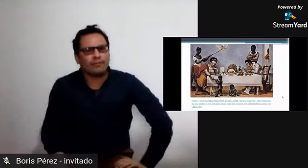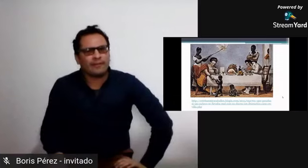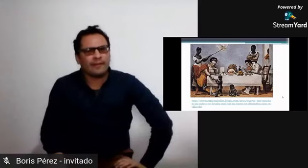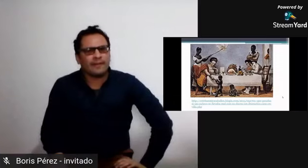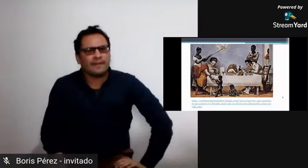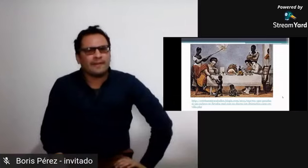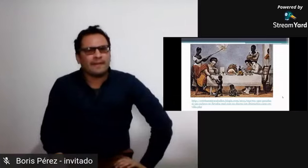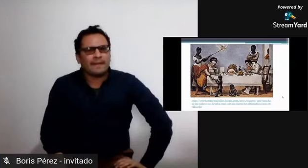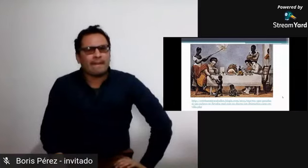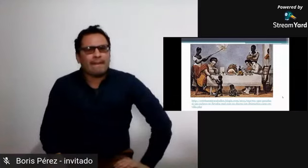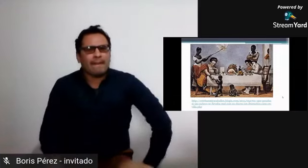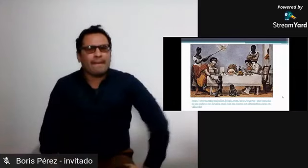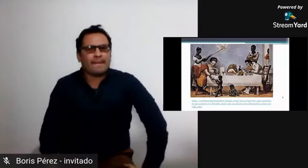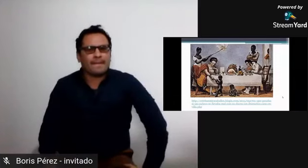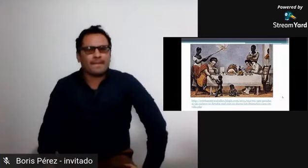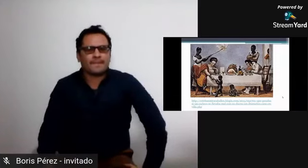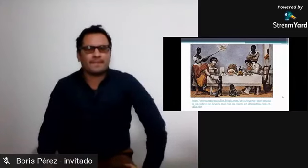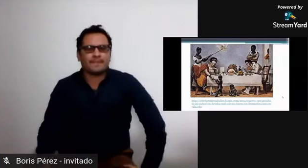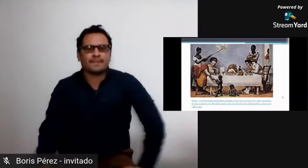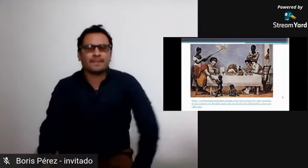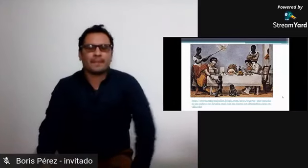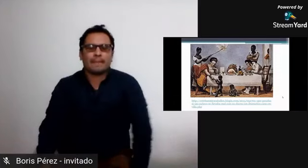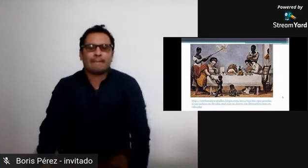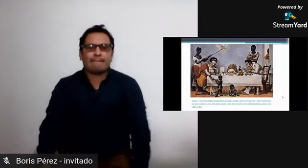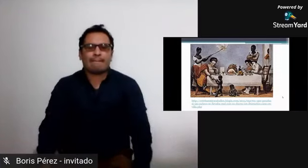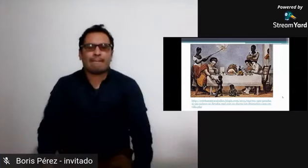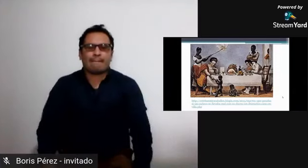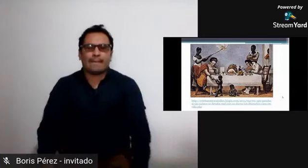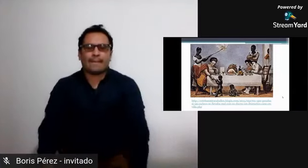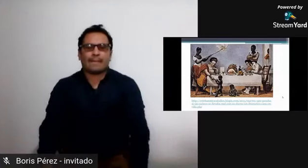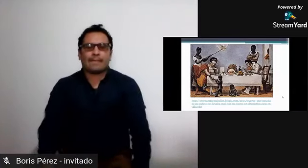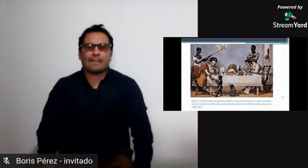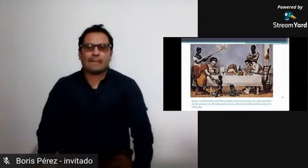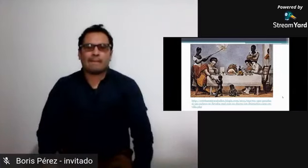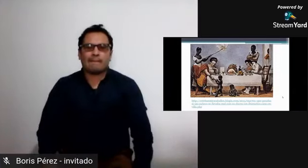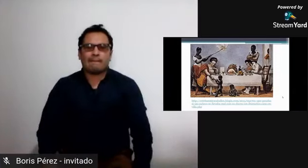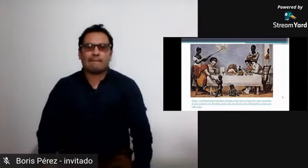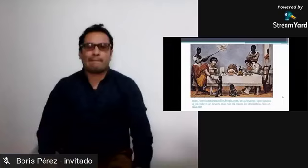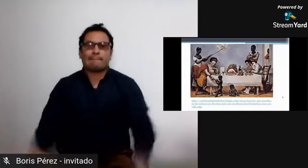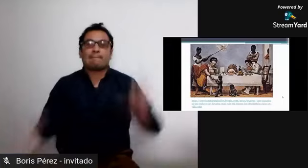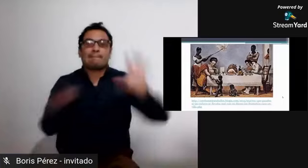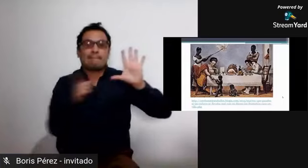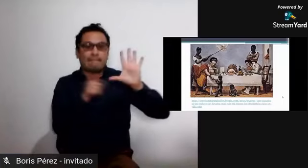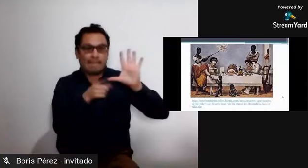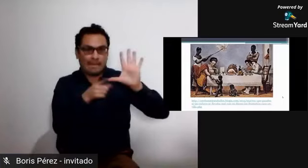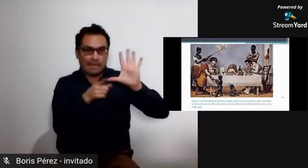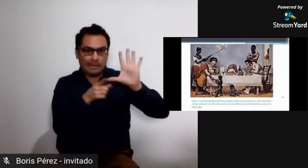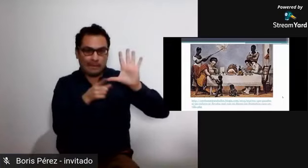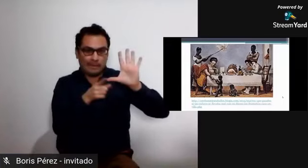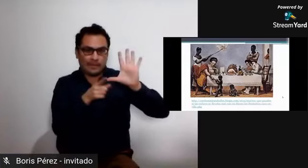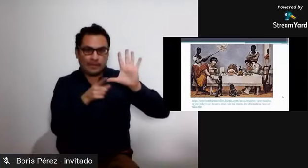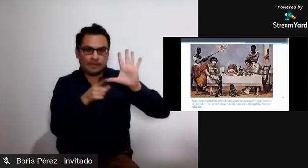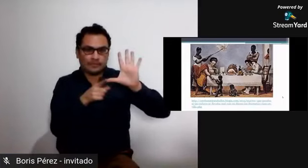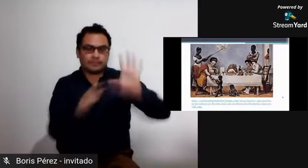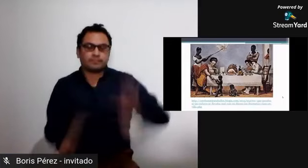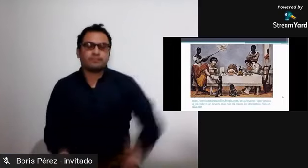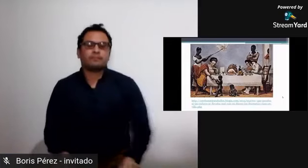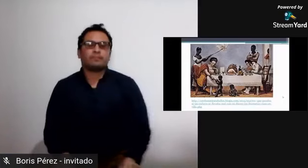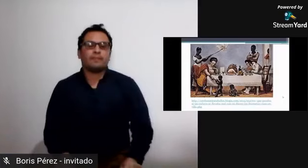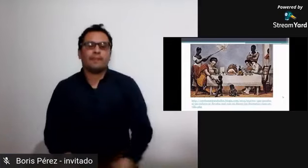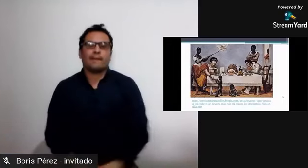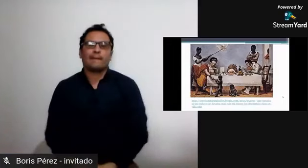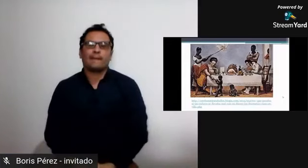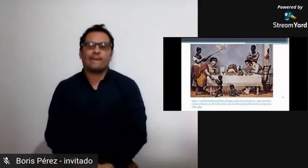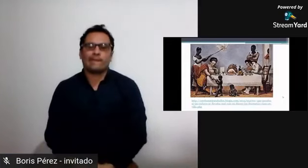los hogares de los patrones y otra otra actividad a que se dedicaban es la siguiente siguiente por favor